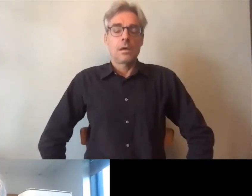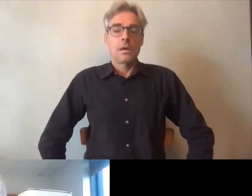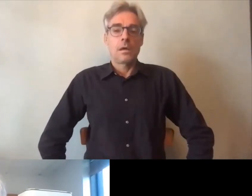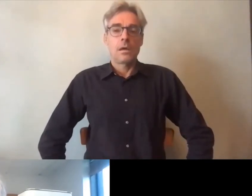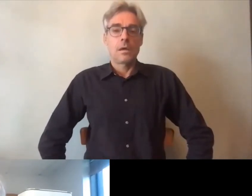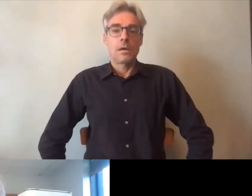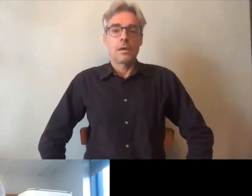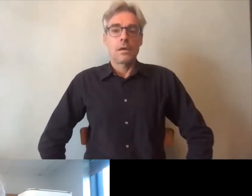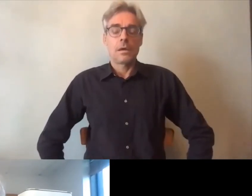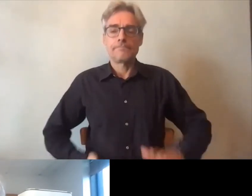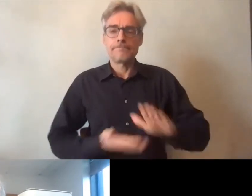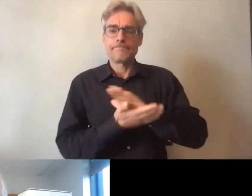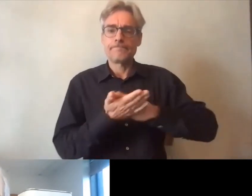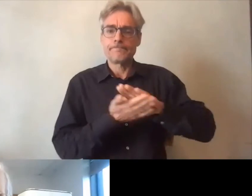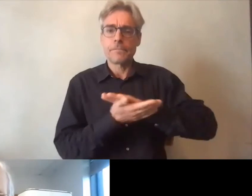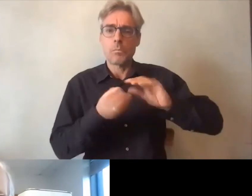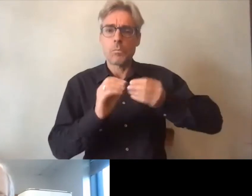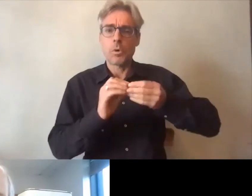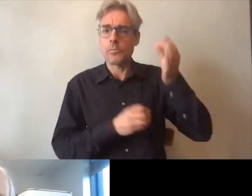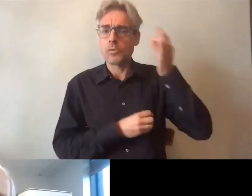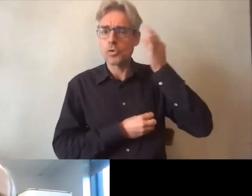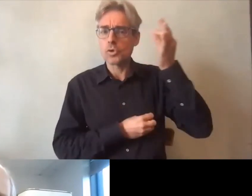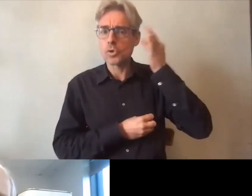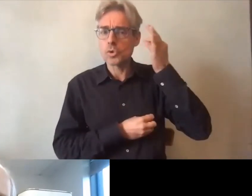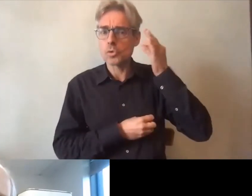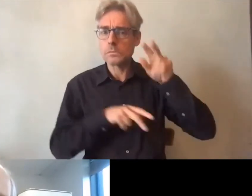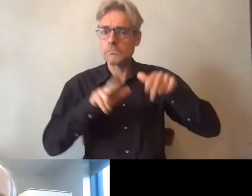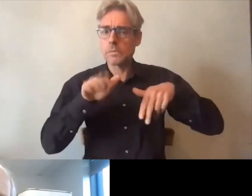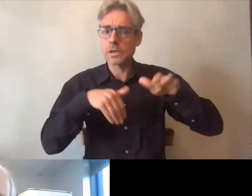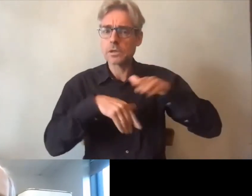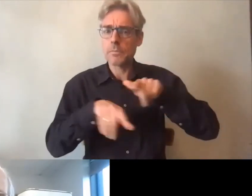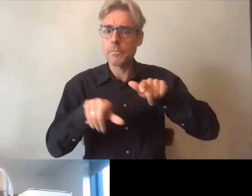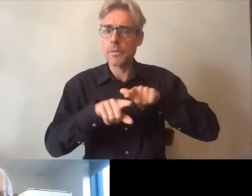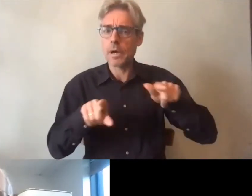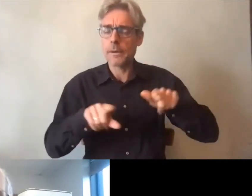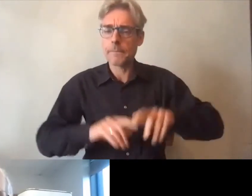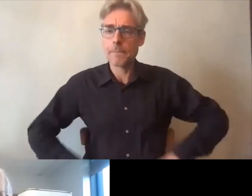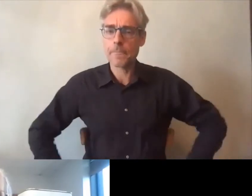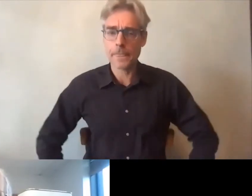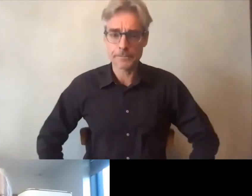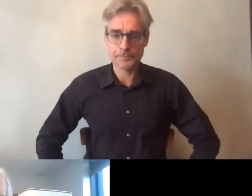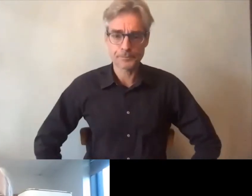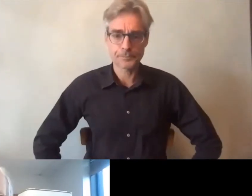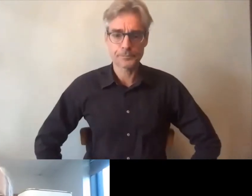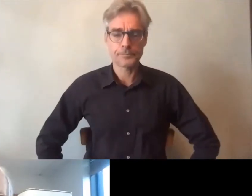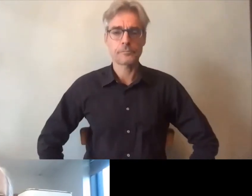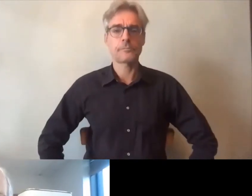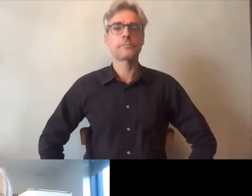excusez-moi professeur on a un problème de son est-ce qu'on peut résoudre notre problème de son